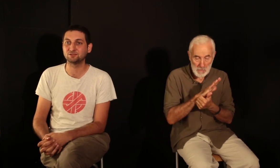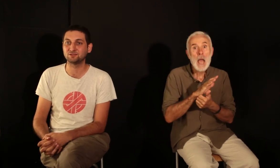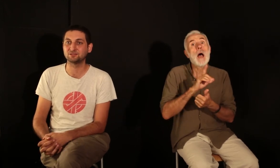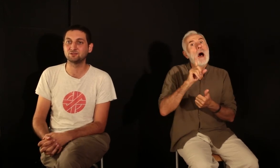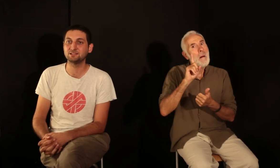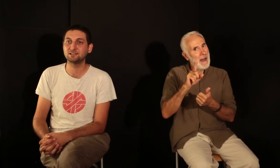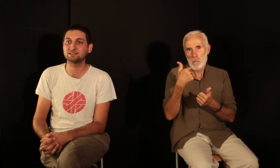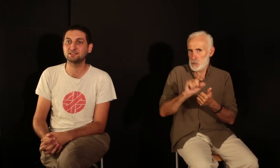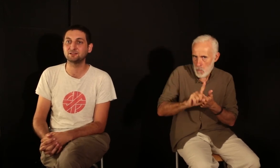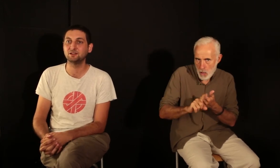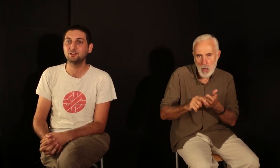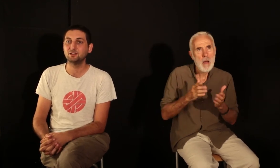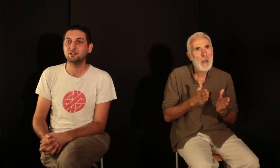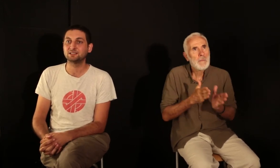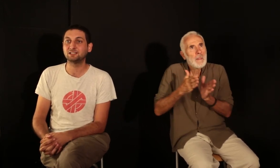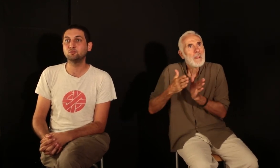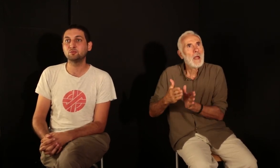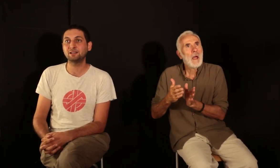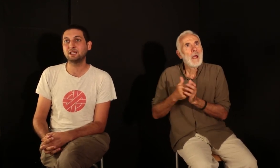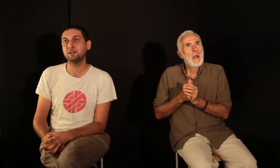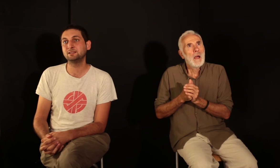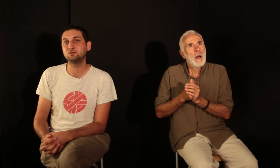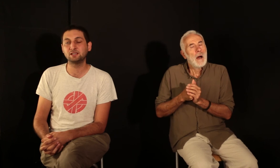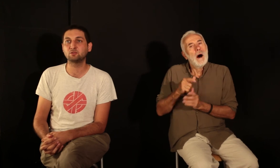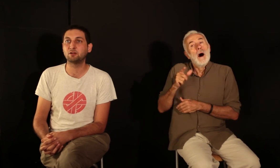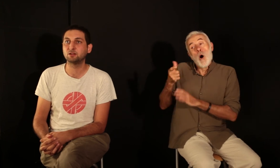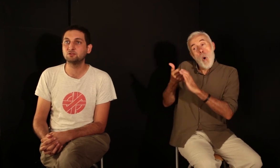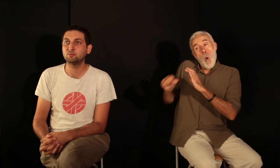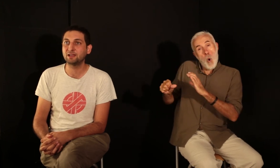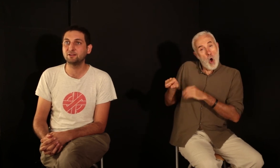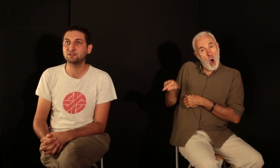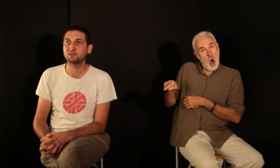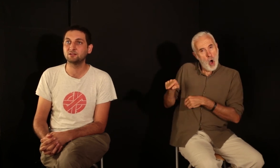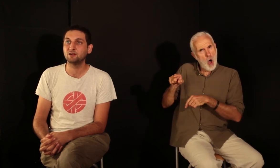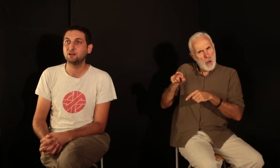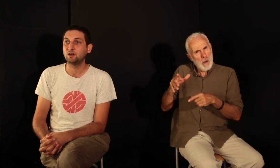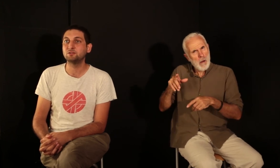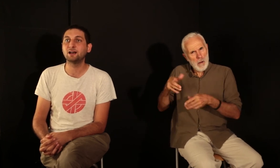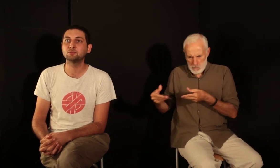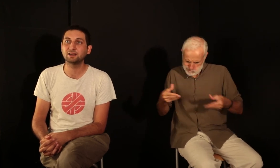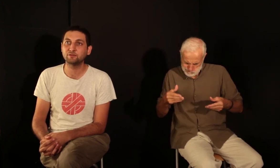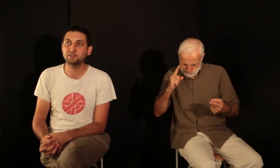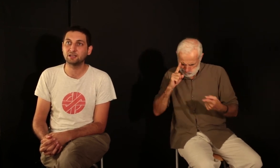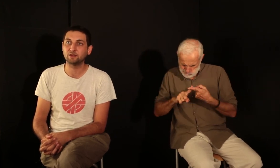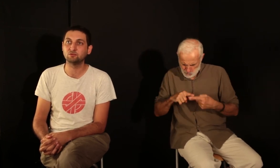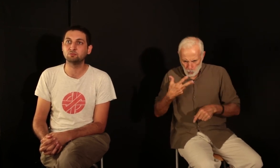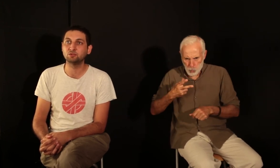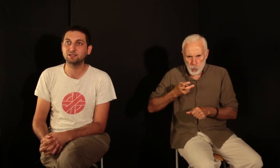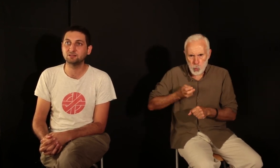je vais dire, c'est que cette Tobockman travaille des sujets qui sont parfois durs, mais avec une narration graphique, avec une beauté